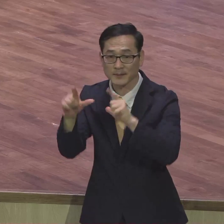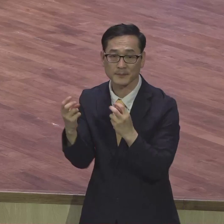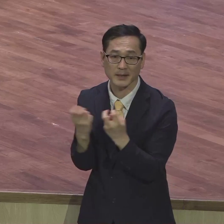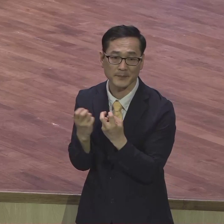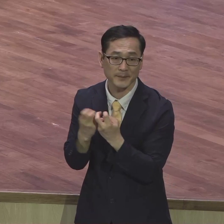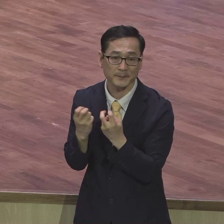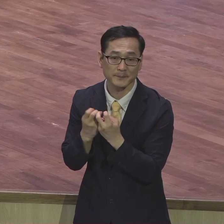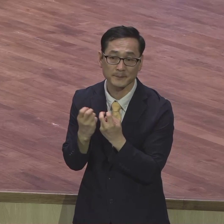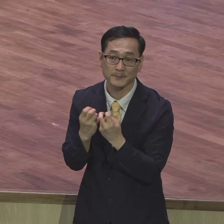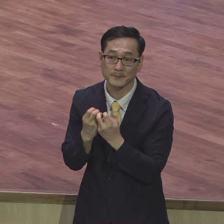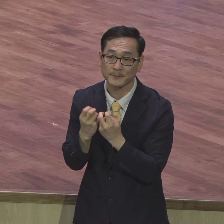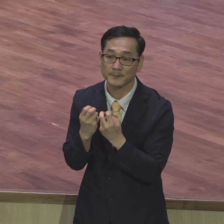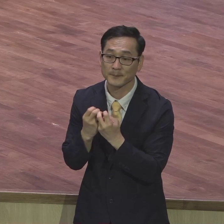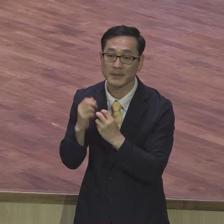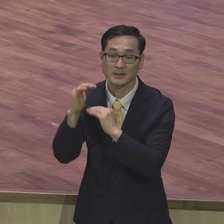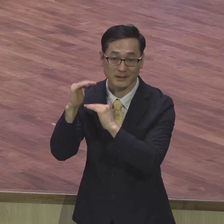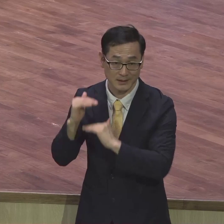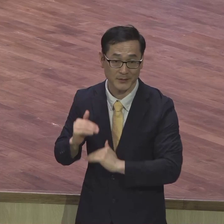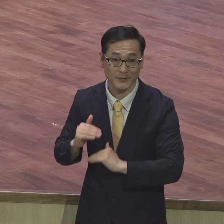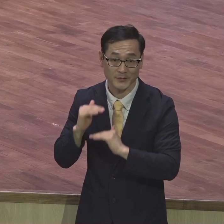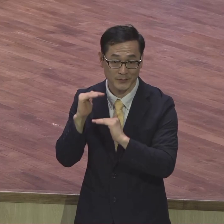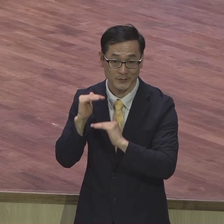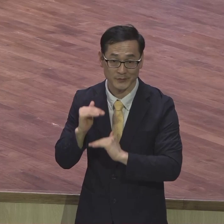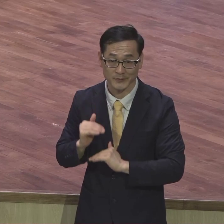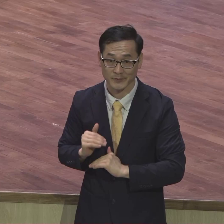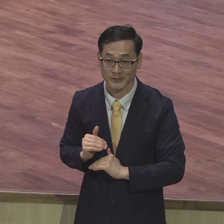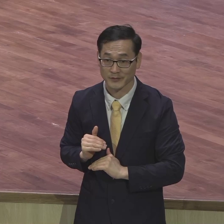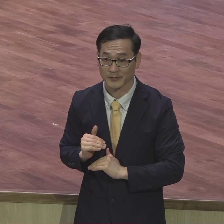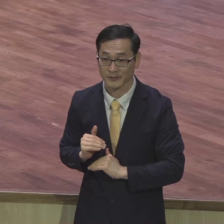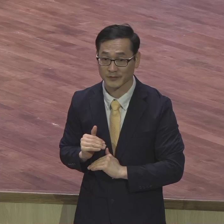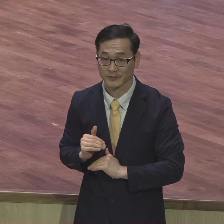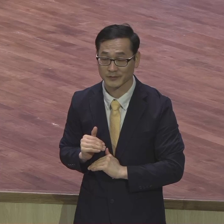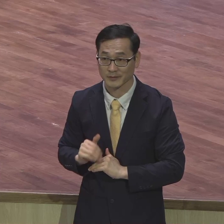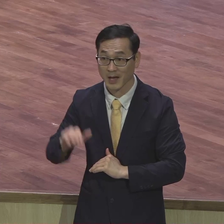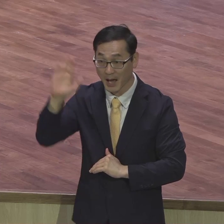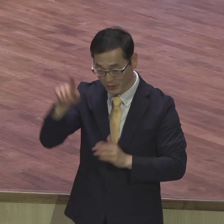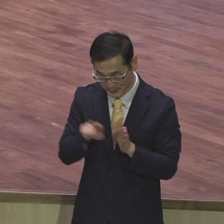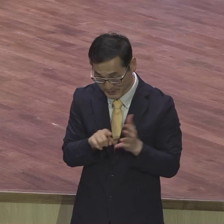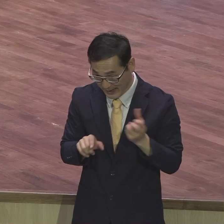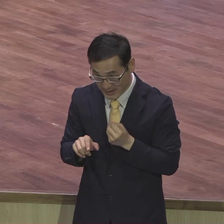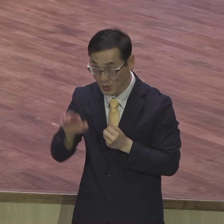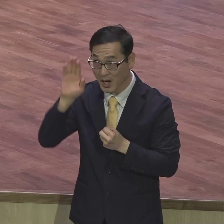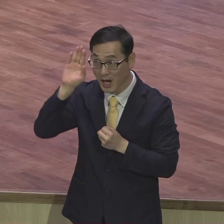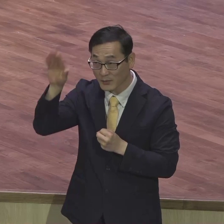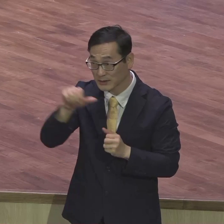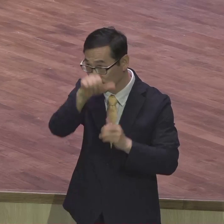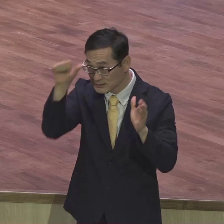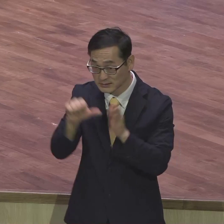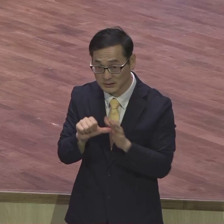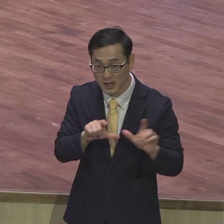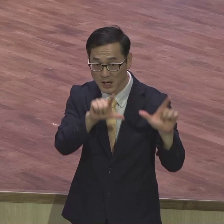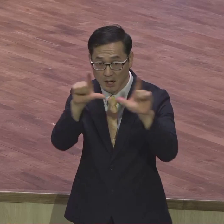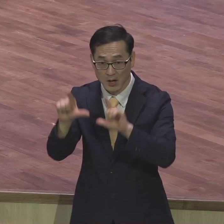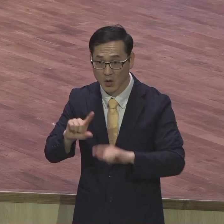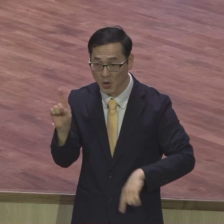믿음을 가지고 어떻게 남은 생일을 살아야 되느냐에 대해서 다루고 있는 내용들이에요